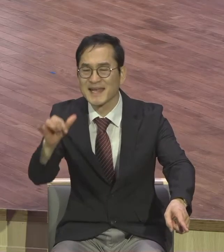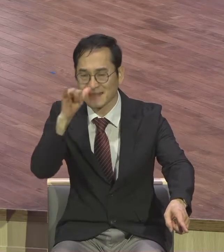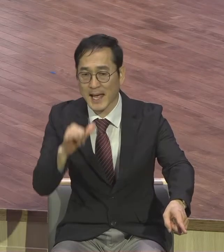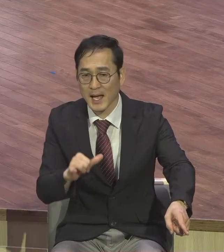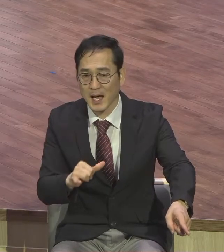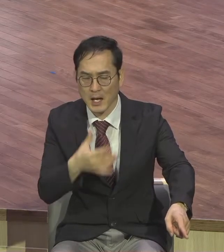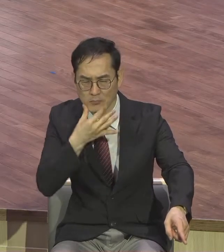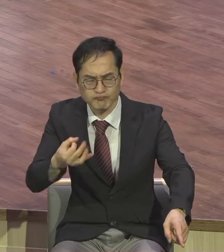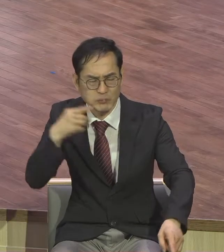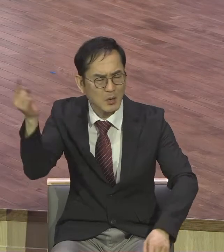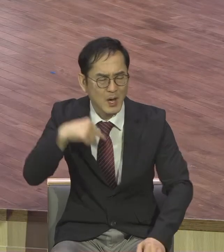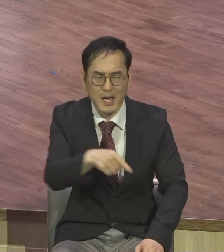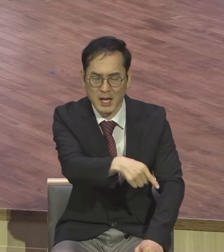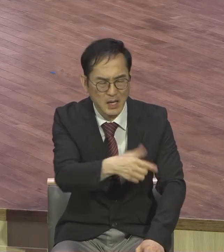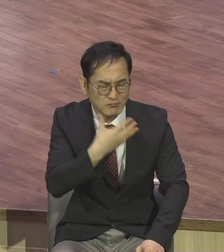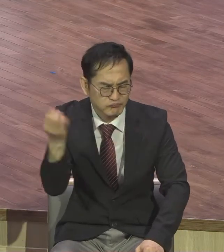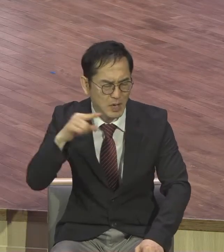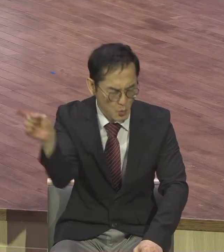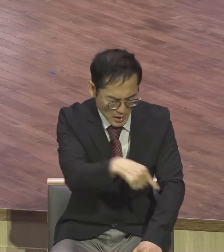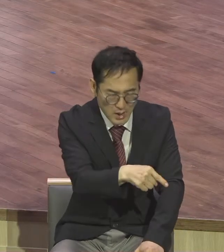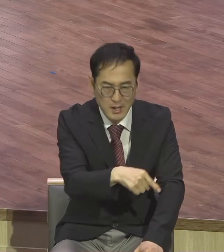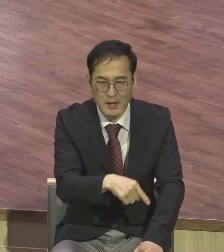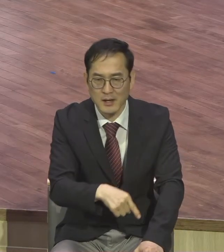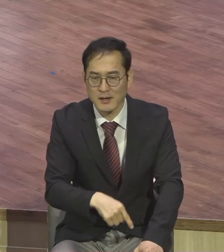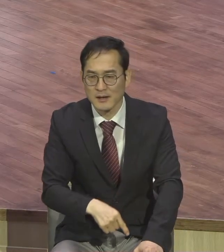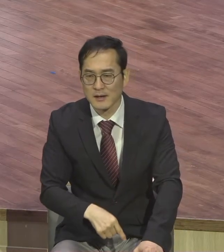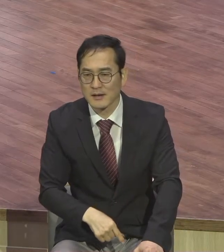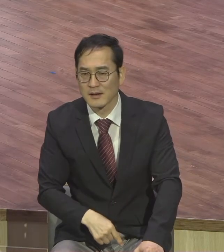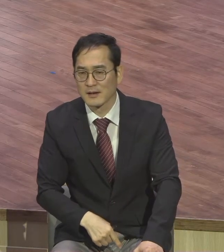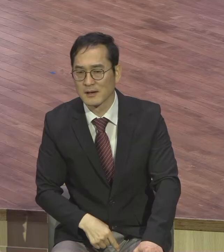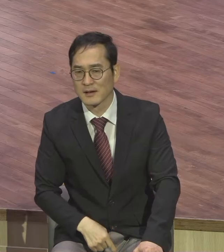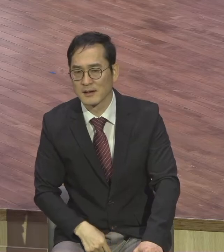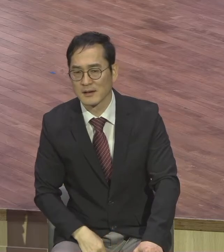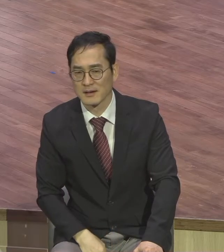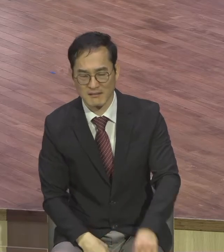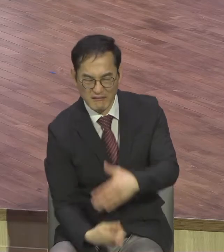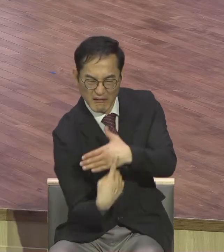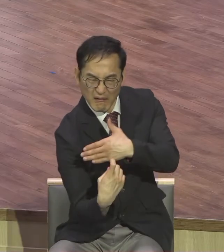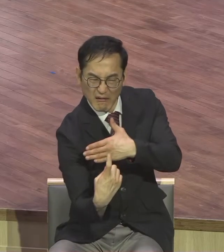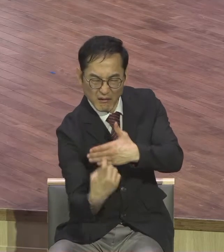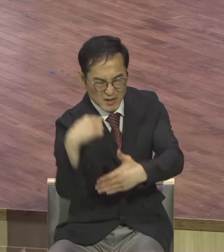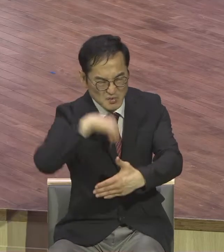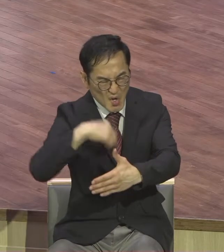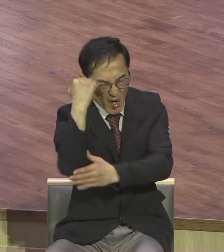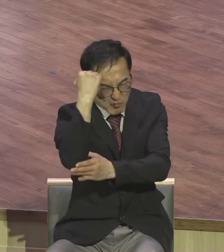외식하는 이 석유관과 바리새인들이요 계속 나와요 화 화 화